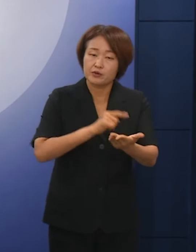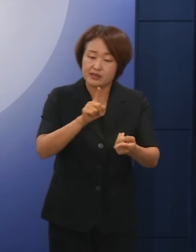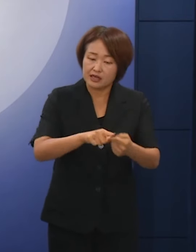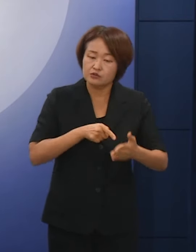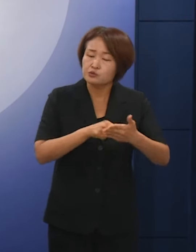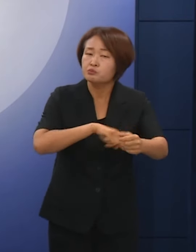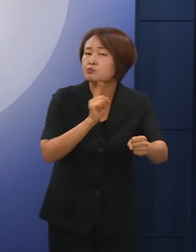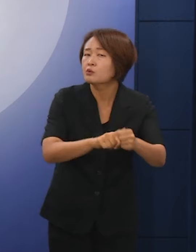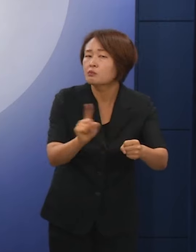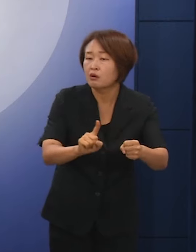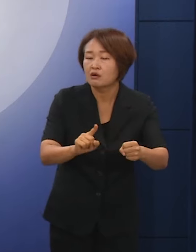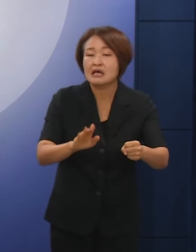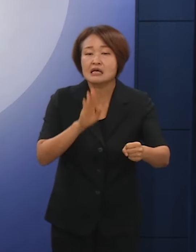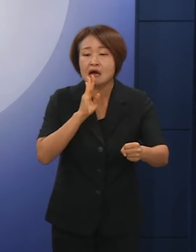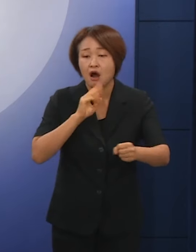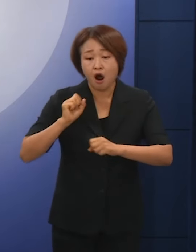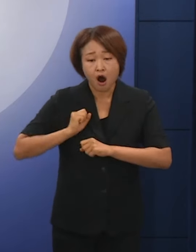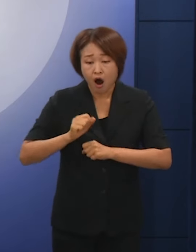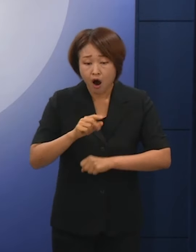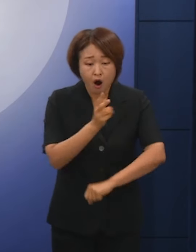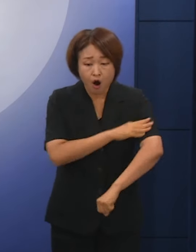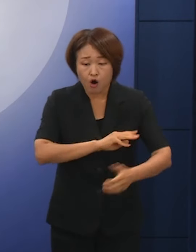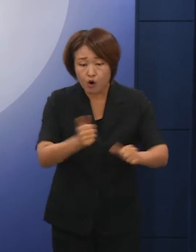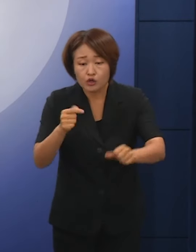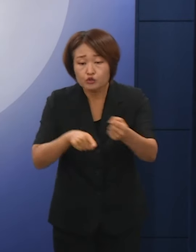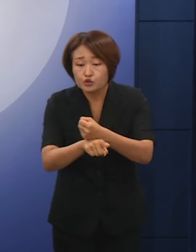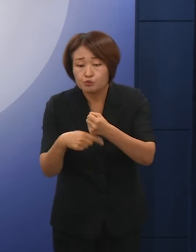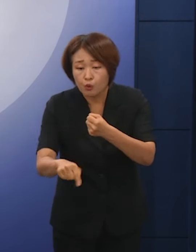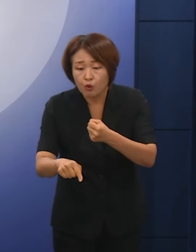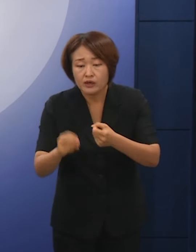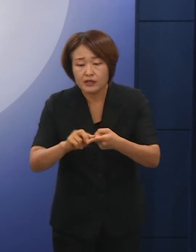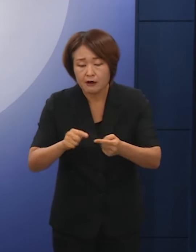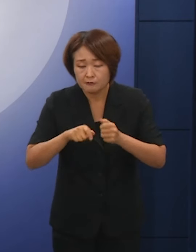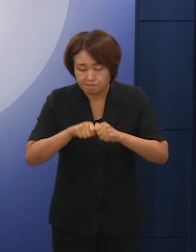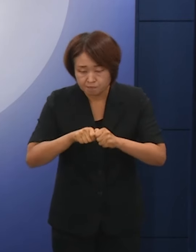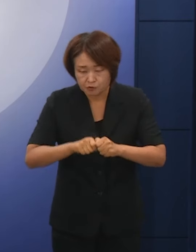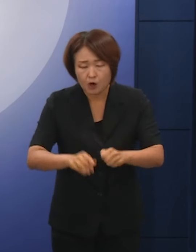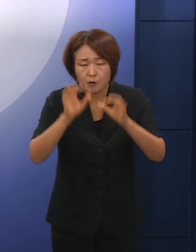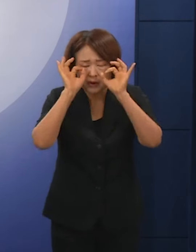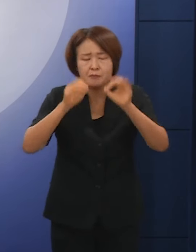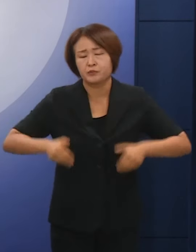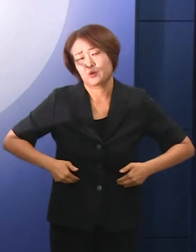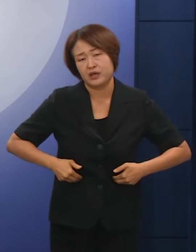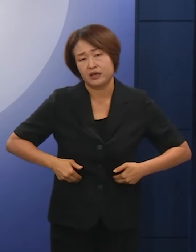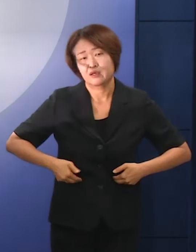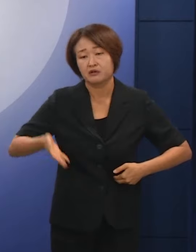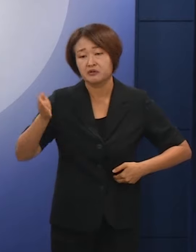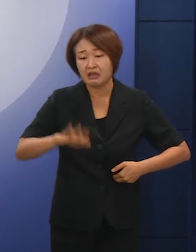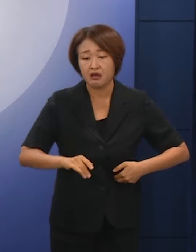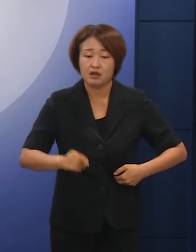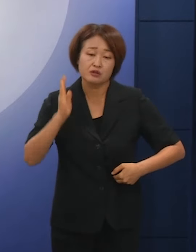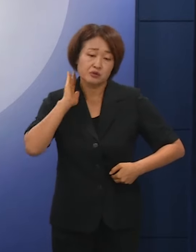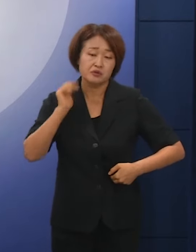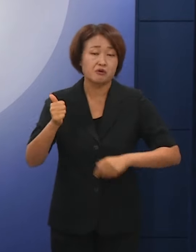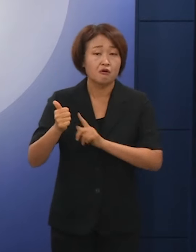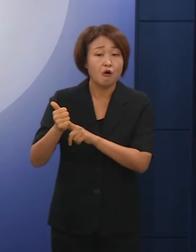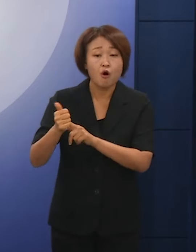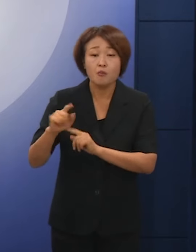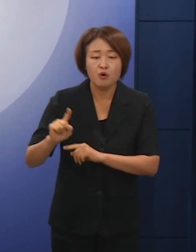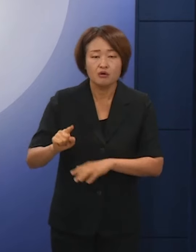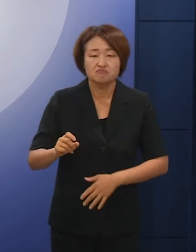사건의 진상규명이 아니라 대통령에게 자신에게 대한 수사를 맡기 위하여